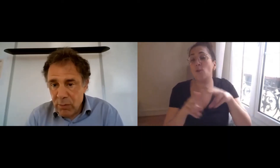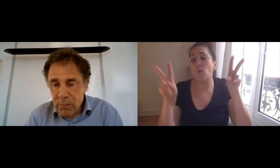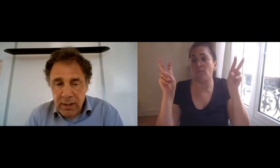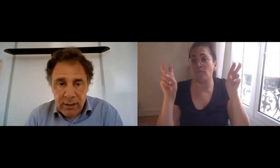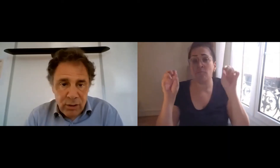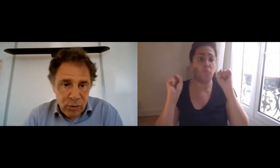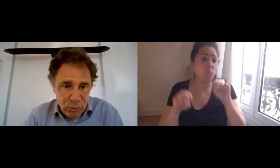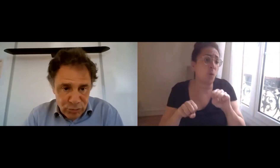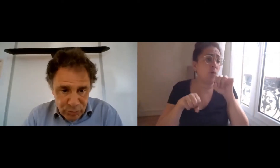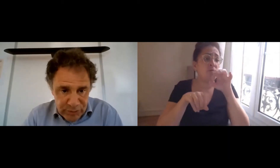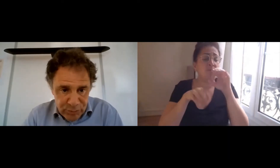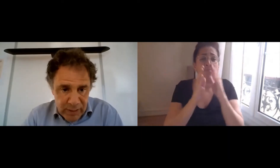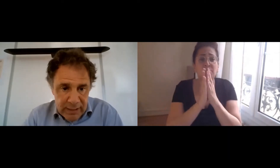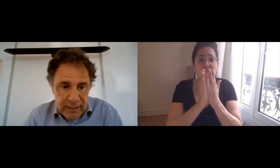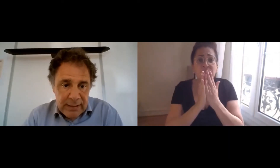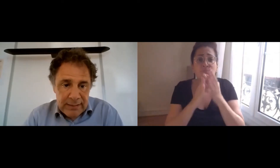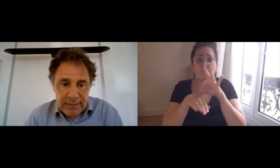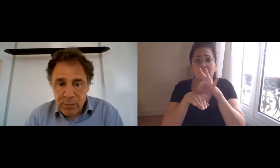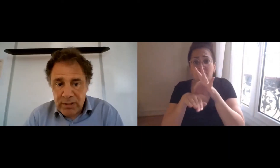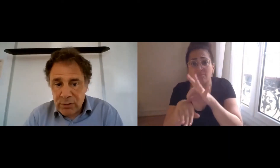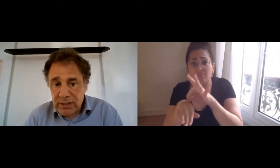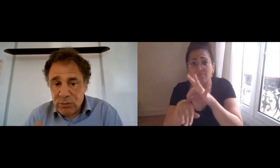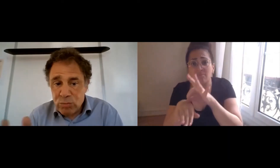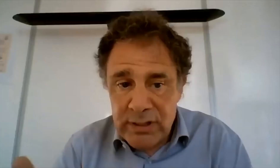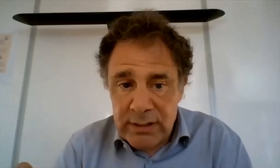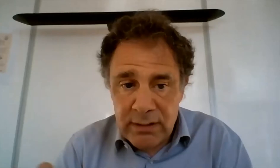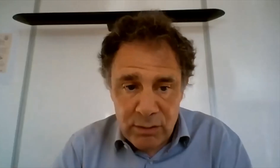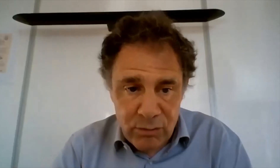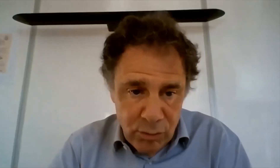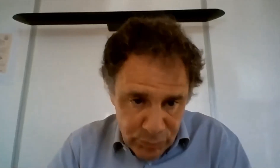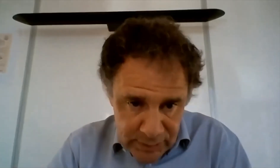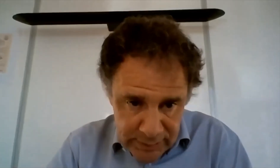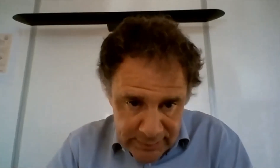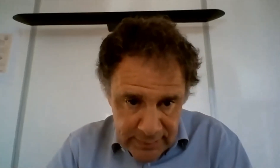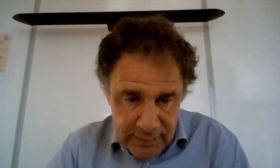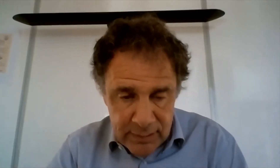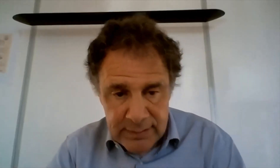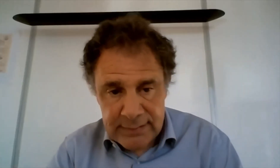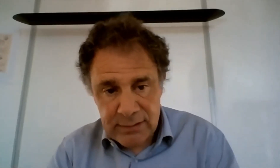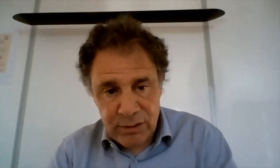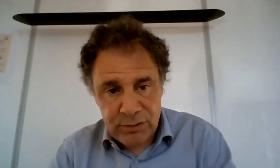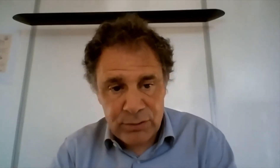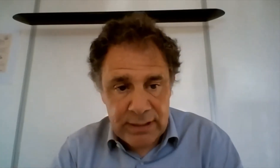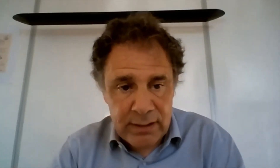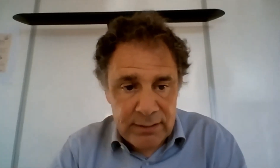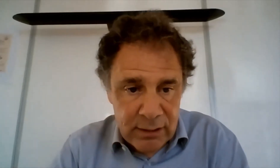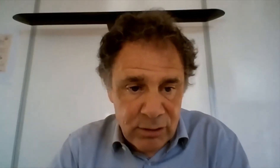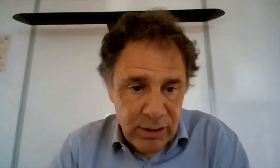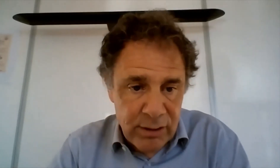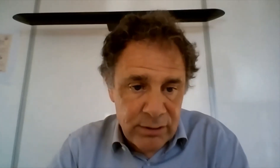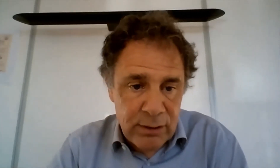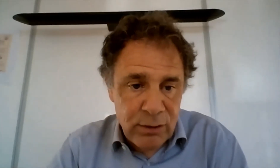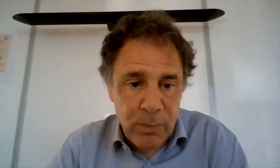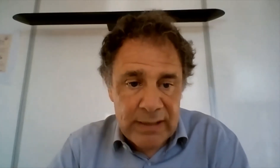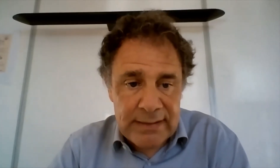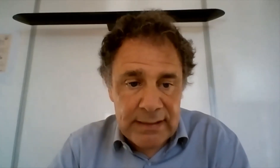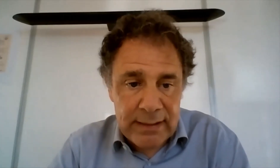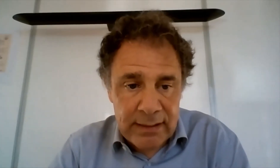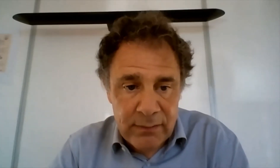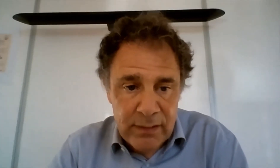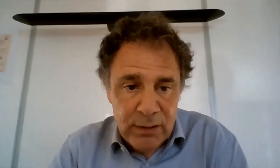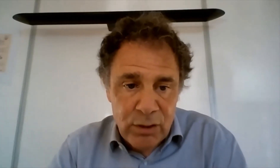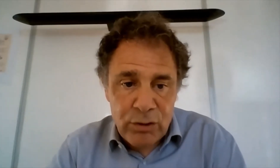sous des formats audiovisuels, ça peut être des outils que vont utiliser les acteurs de terrain dans leurs